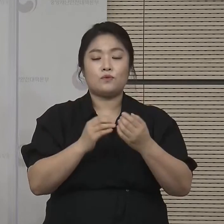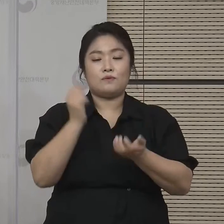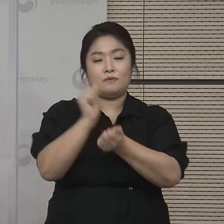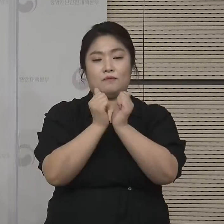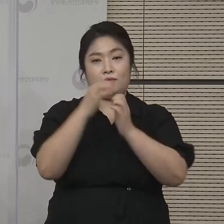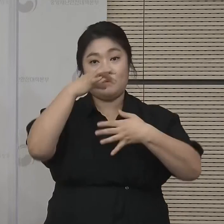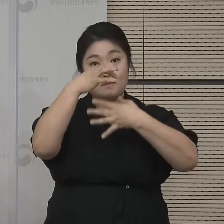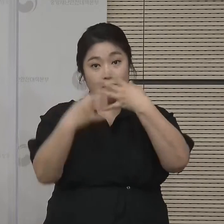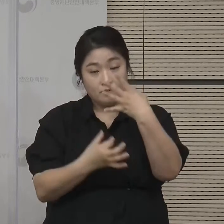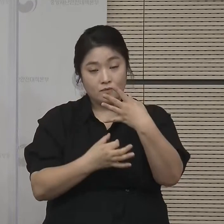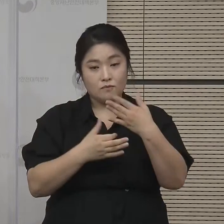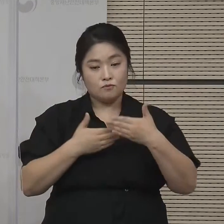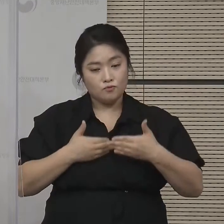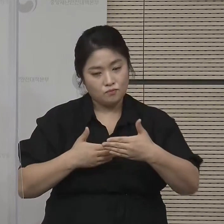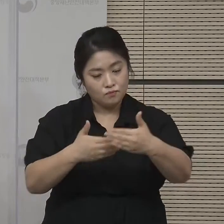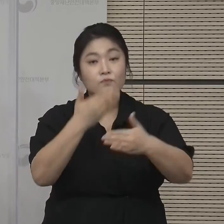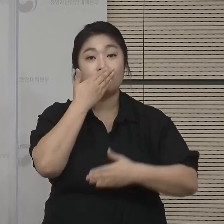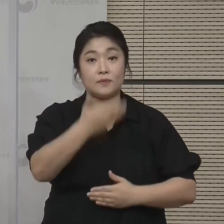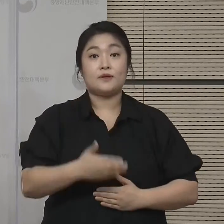가능해질 것입니다.